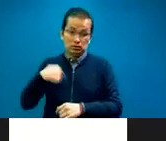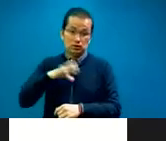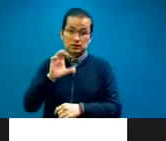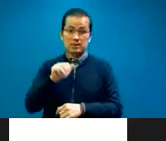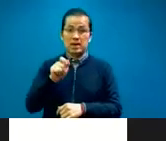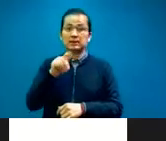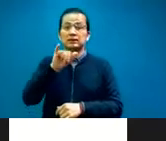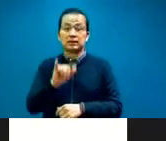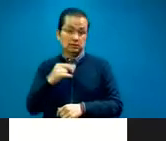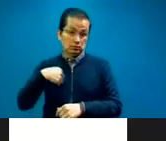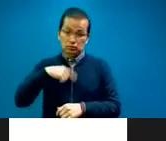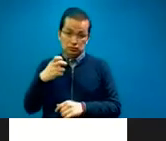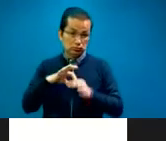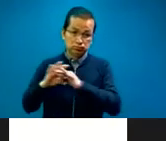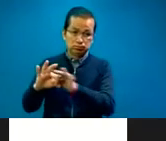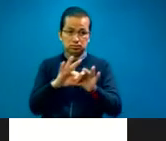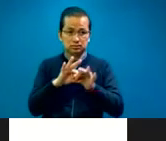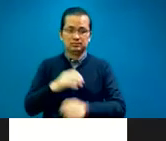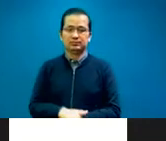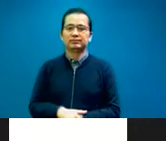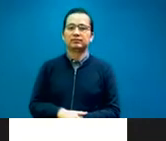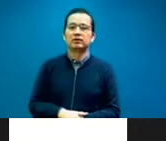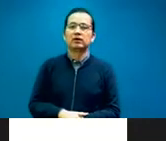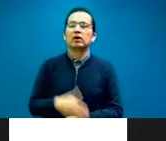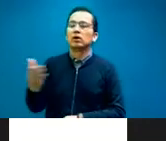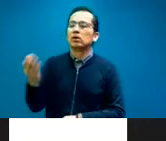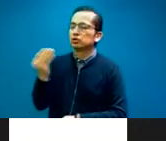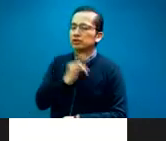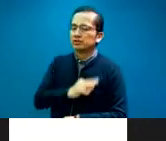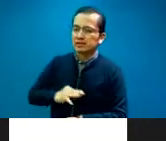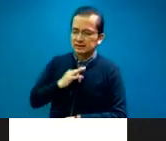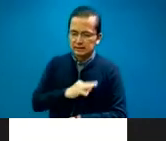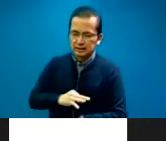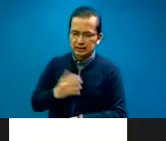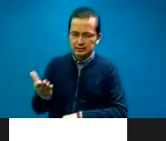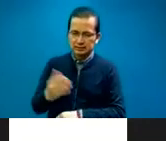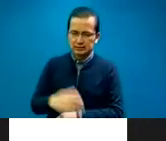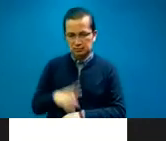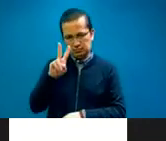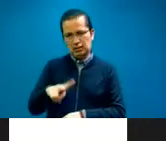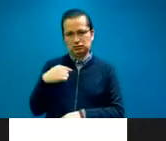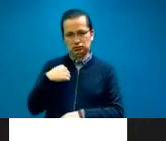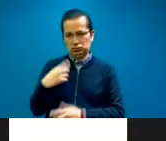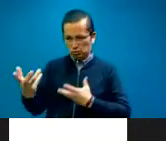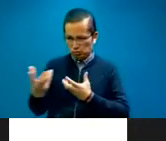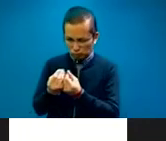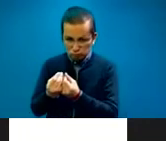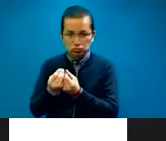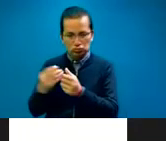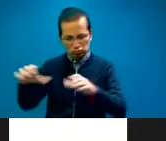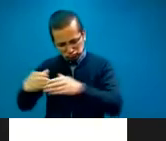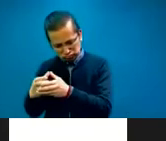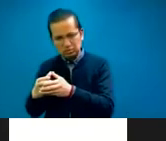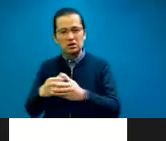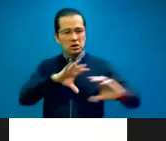historia del colectivo. Pues, muchas felicidades. A ti. Gracias, Flor. tu orgullo pertenecer al colectivo, al colegio,